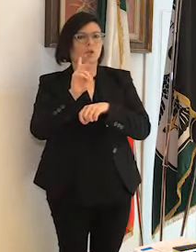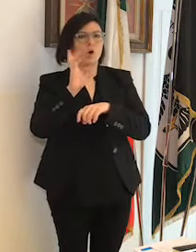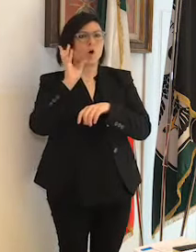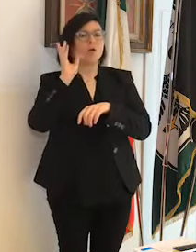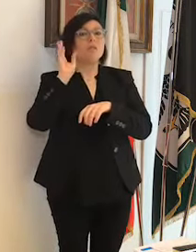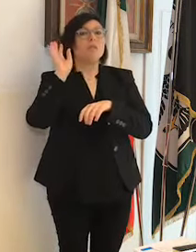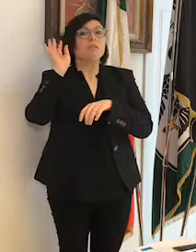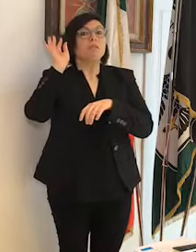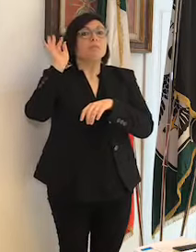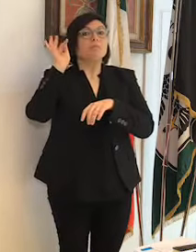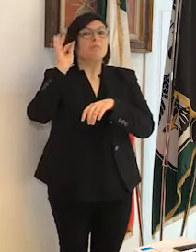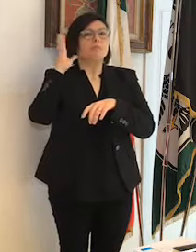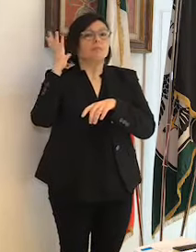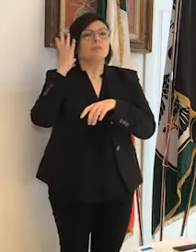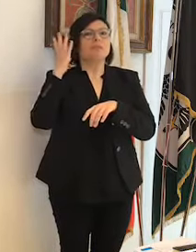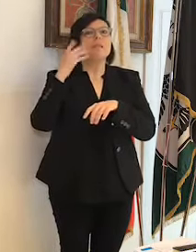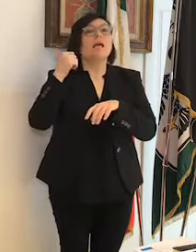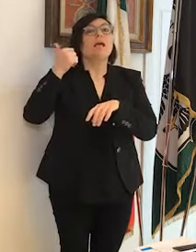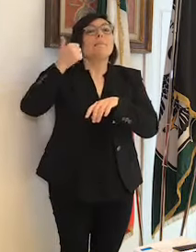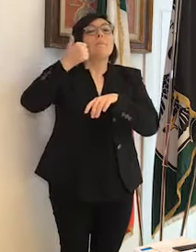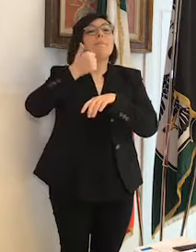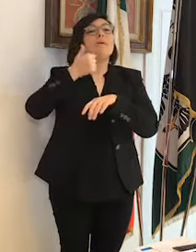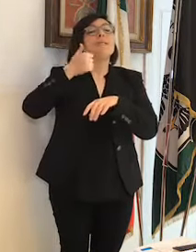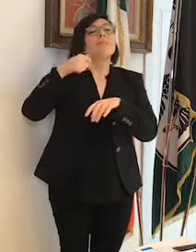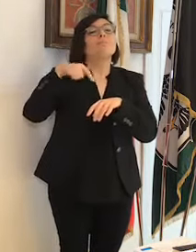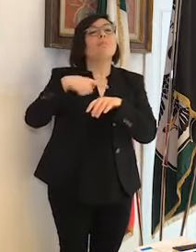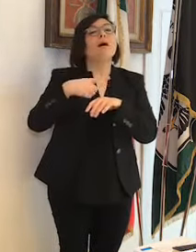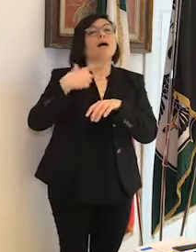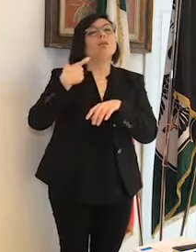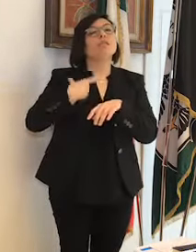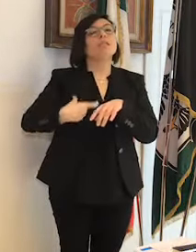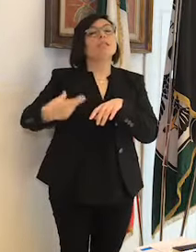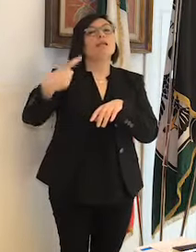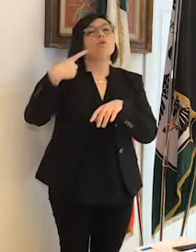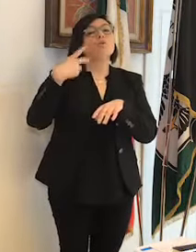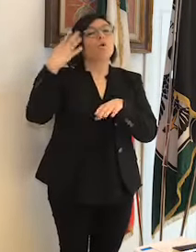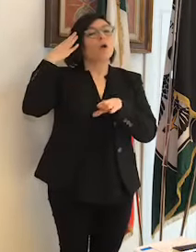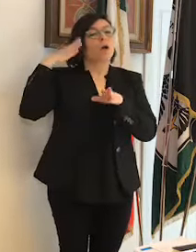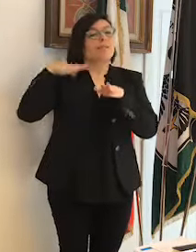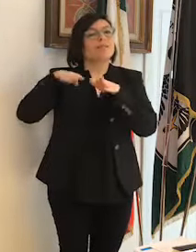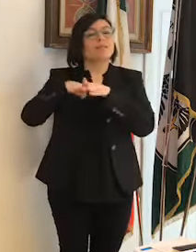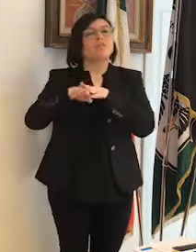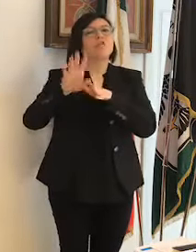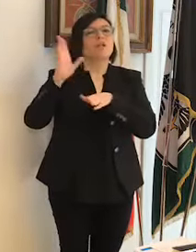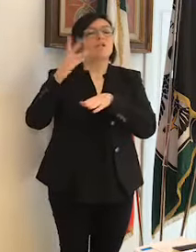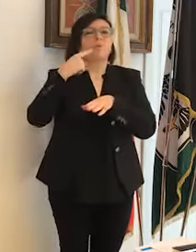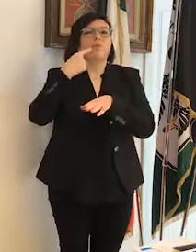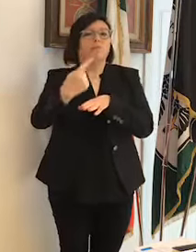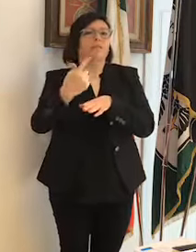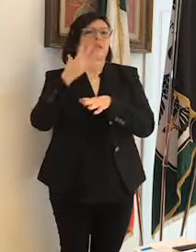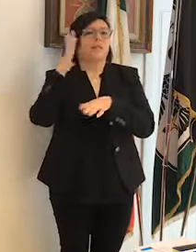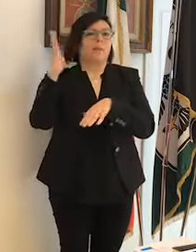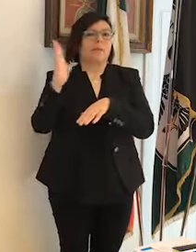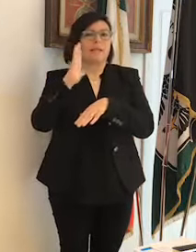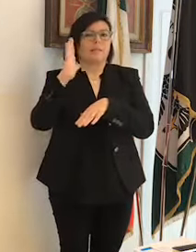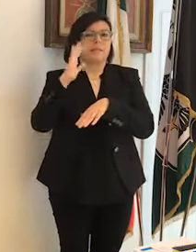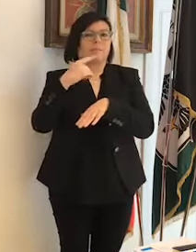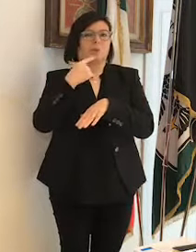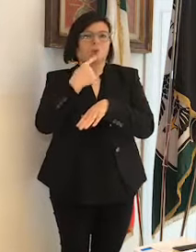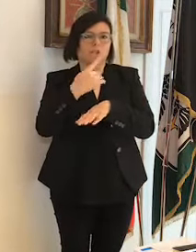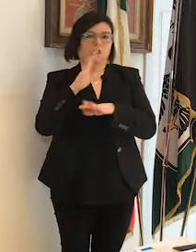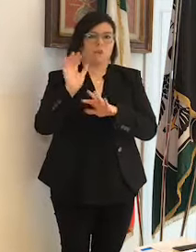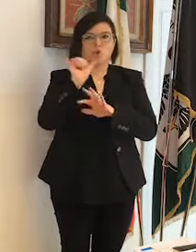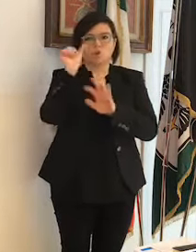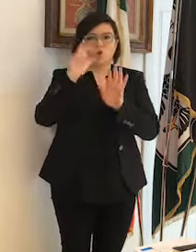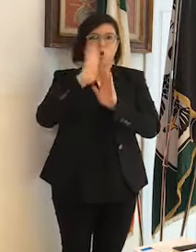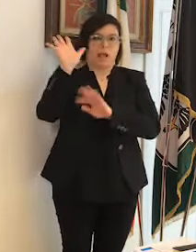primario della lungodeggenza può attestare che, per esempio, ma lo dico solamente